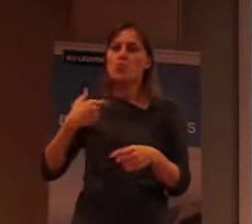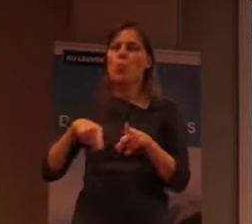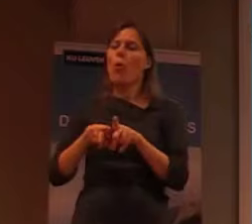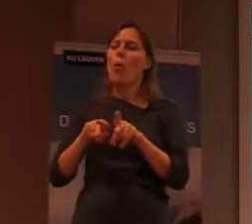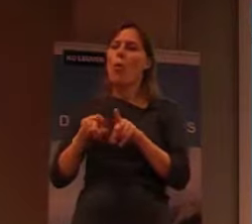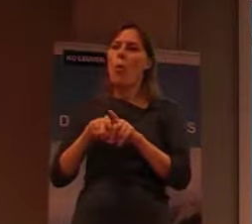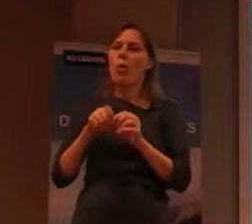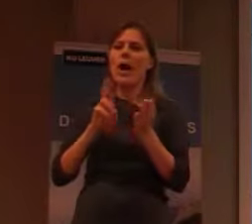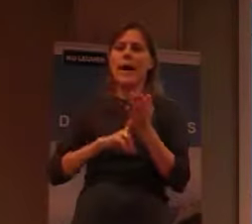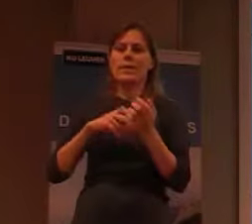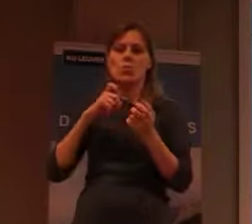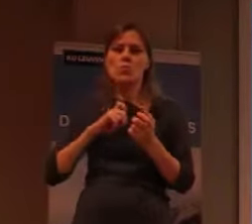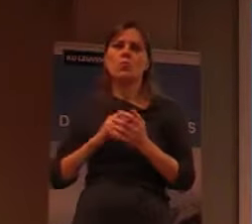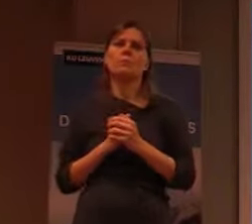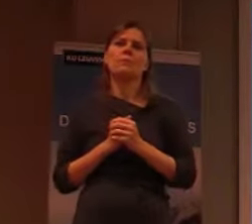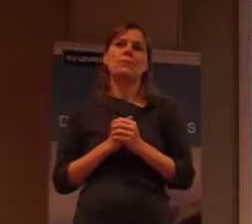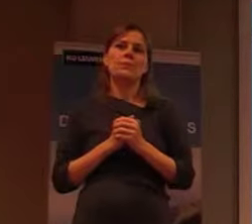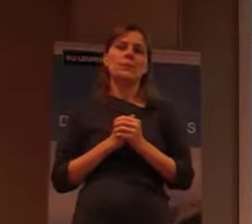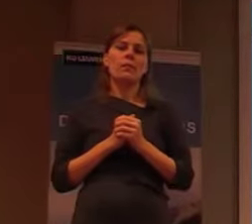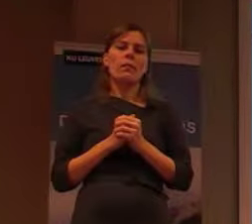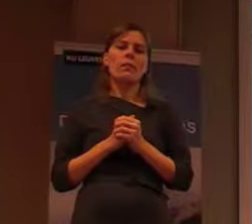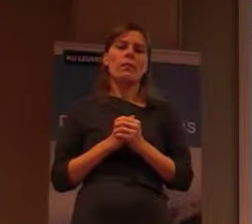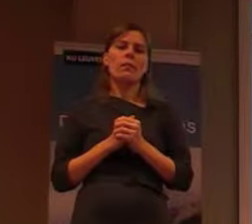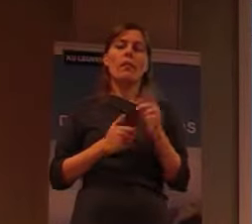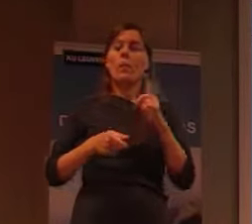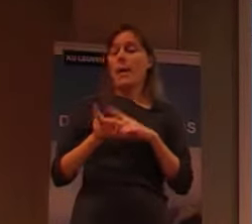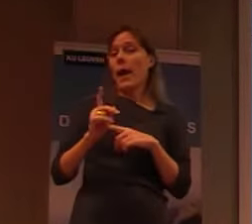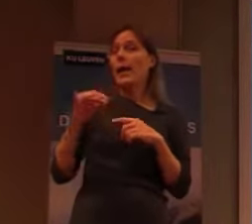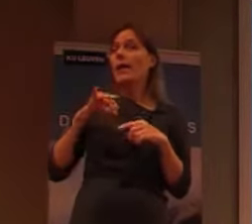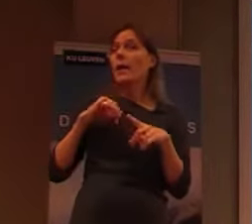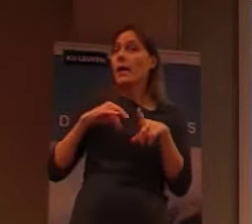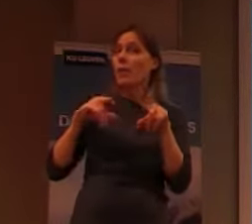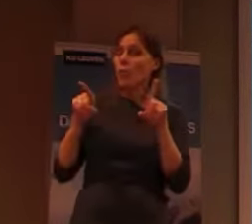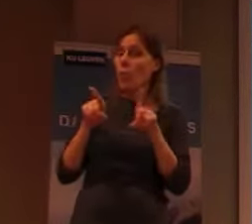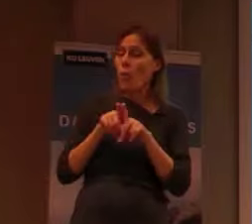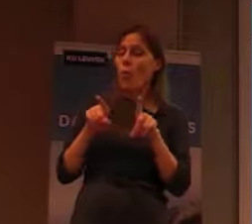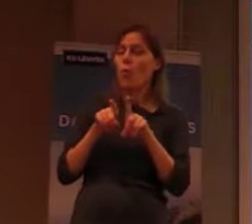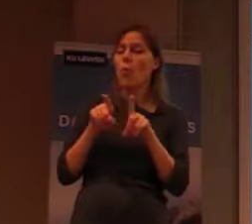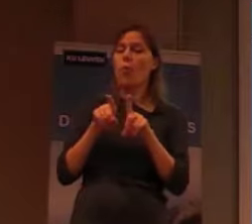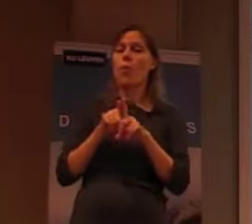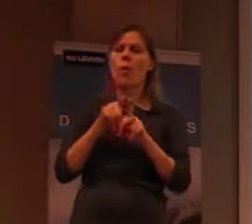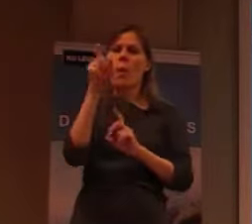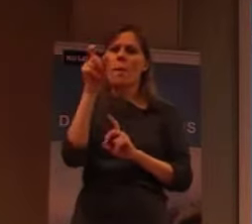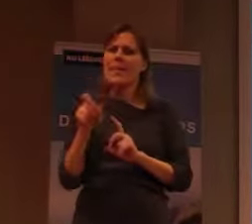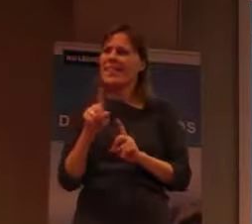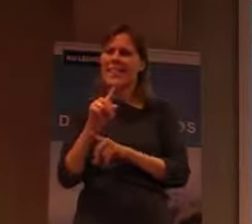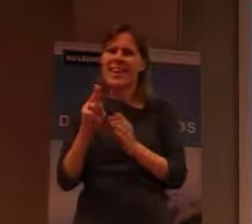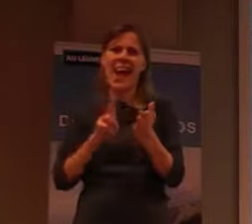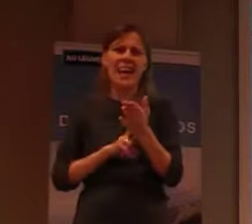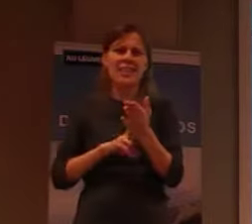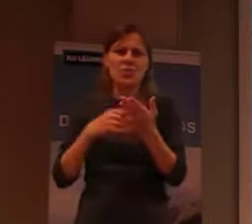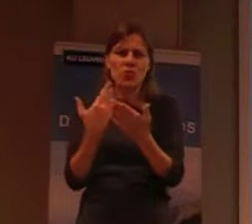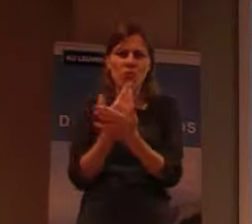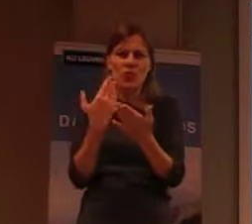voren. Terwijl dat je tegelijkertijd ook te doen hebt met mensen die meestal eigenlijk niet echt tevreden zijn. Dus